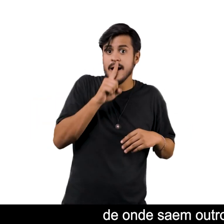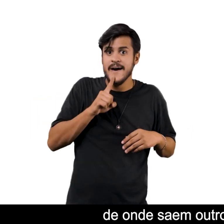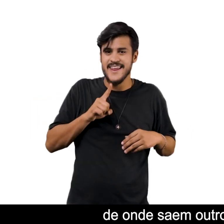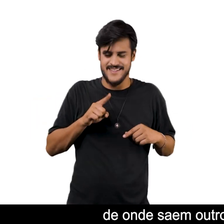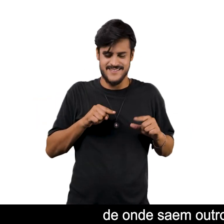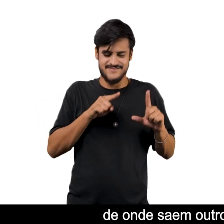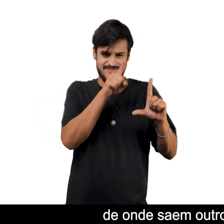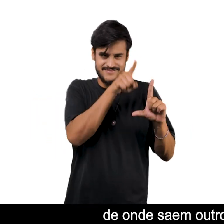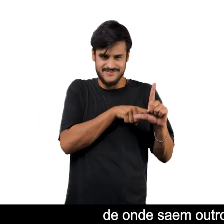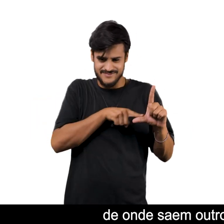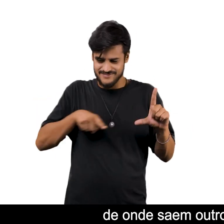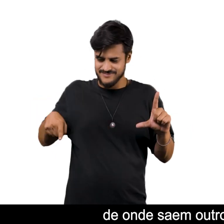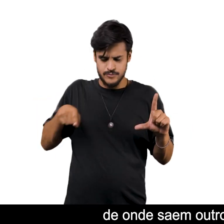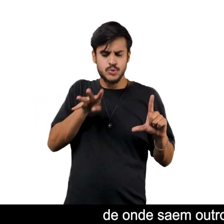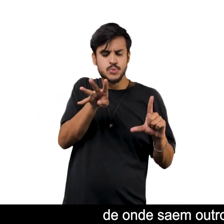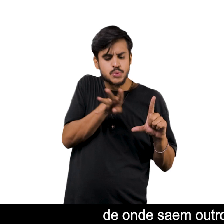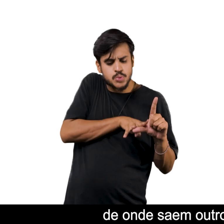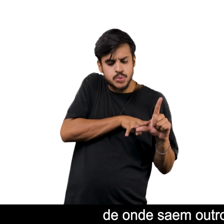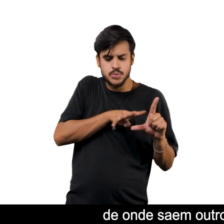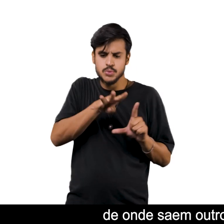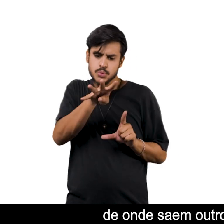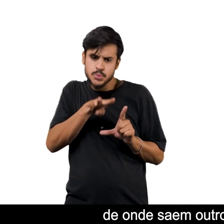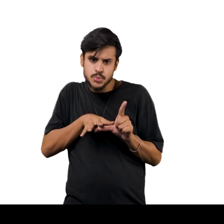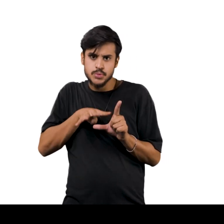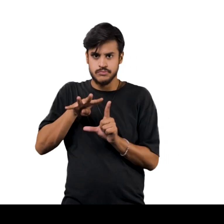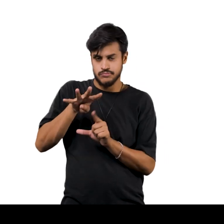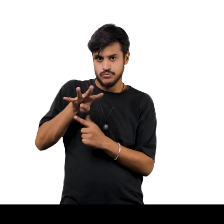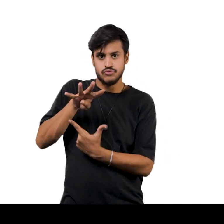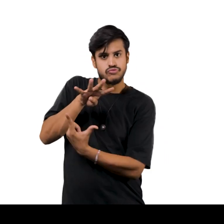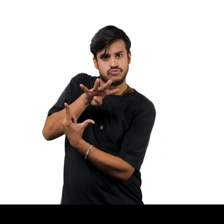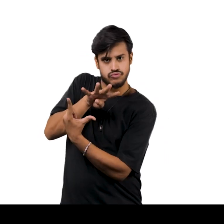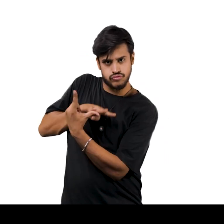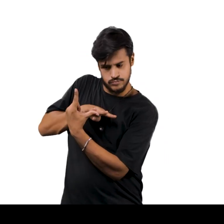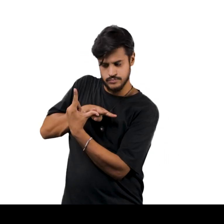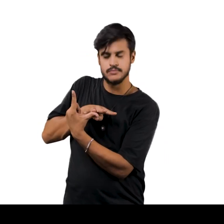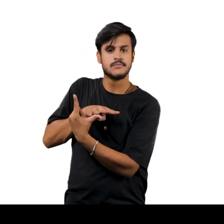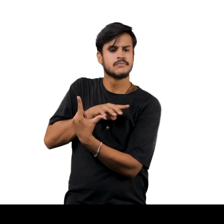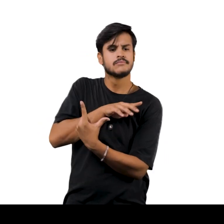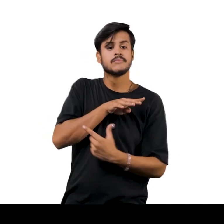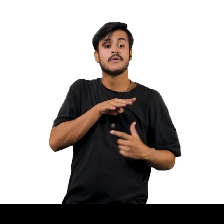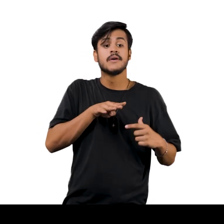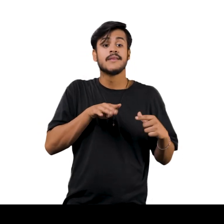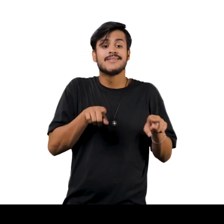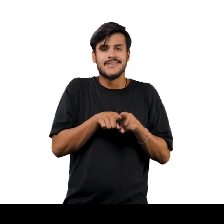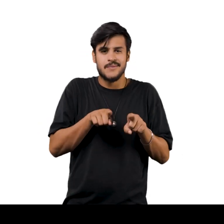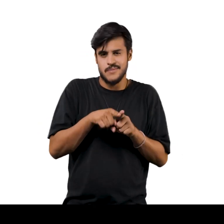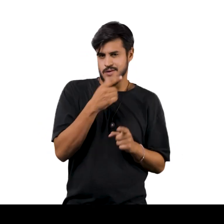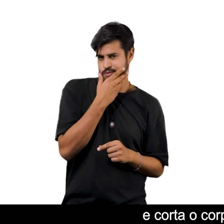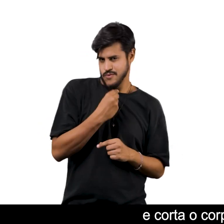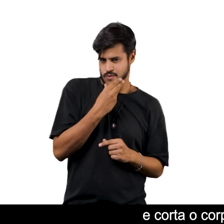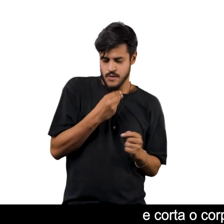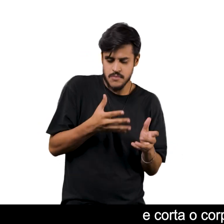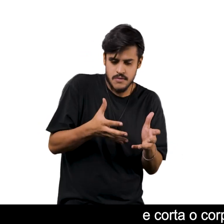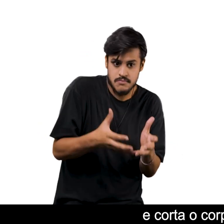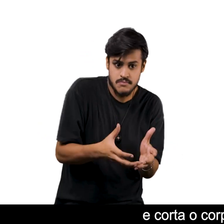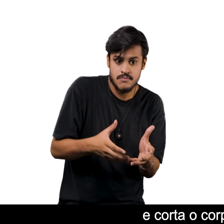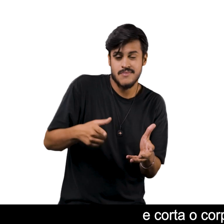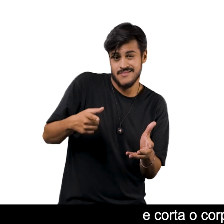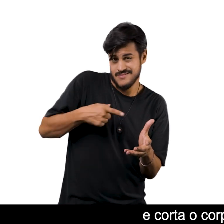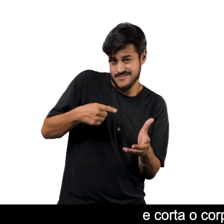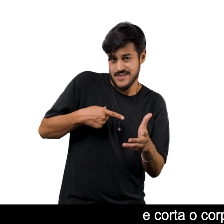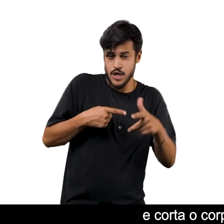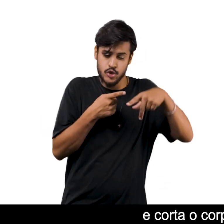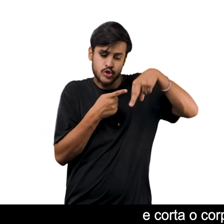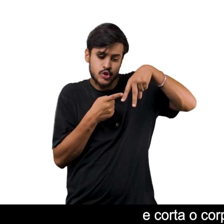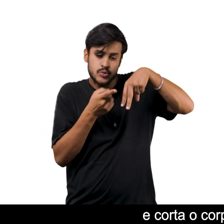raios amarelados Até o limite inferior da obra Toma a tela de ponta a ponta E corta o corpo